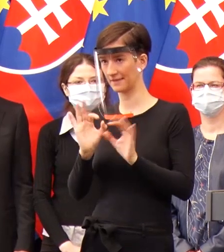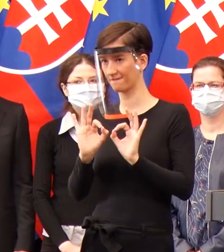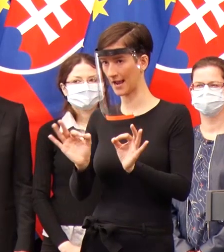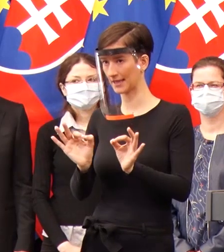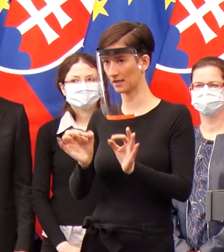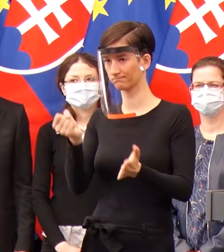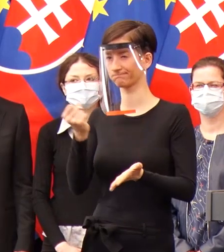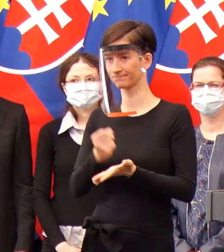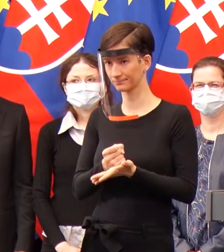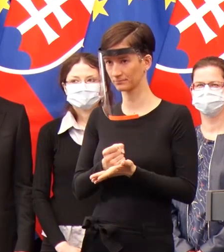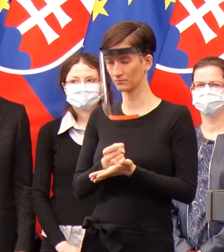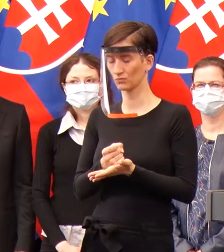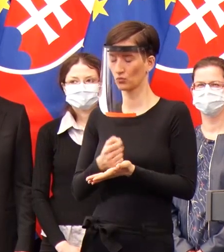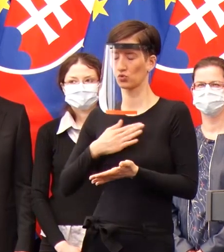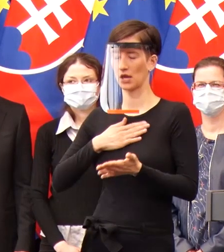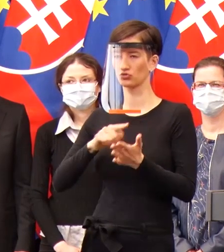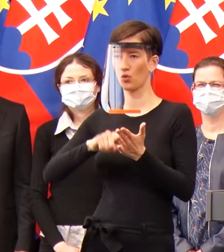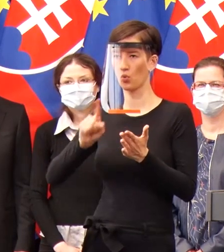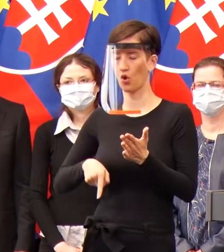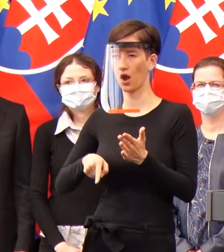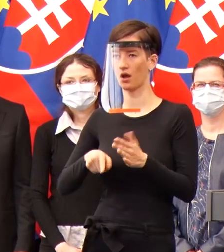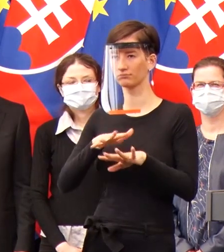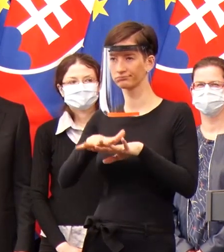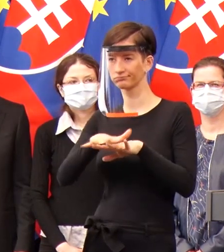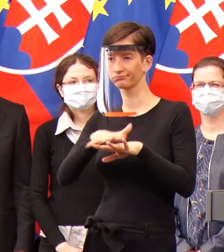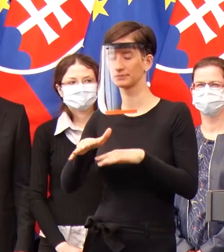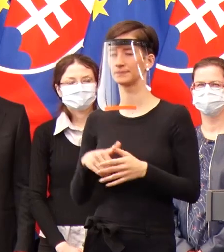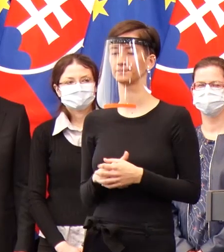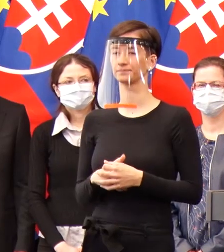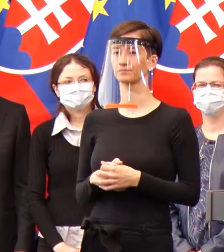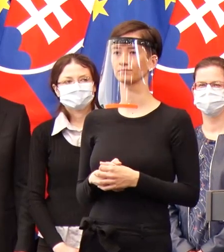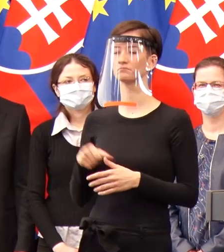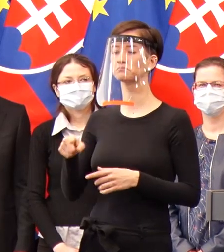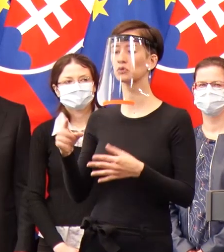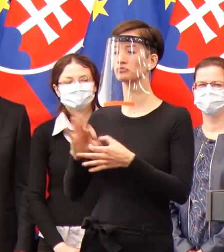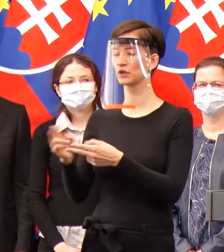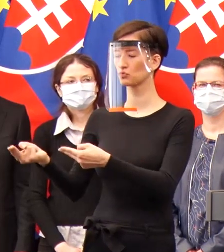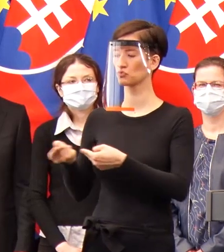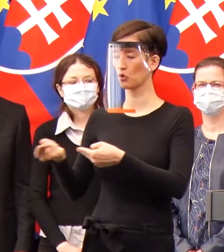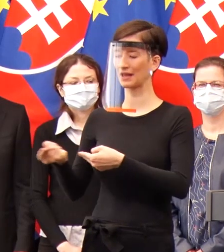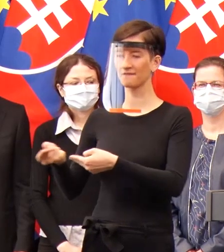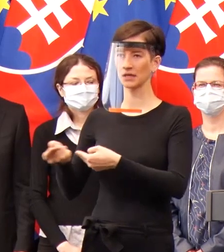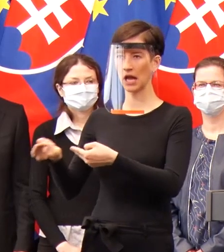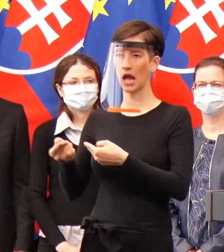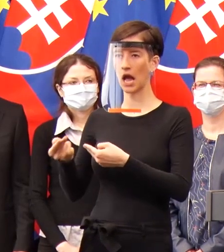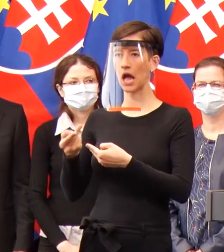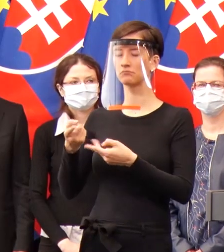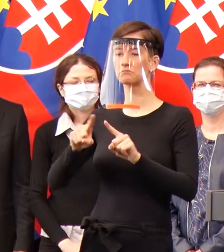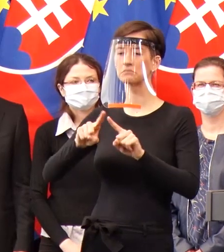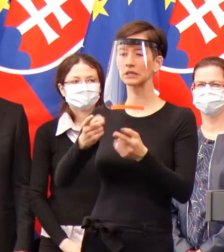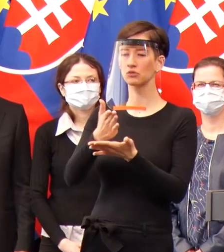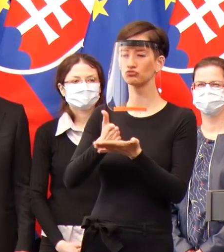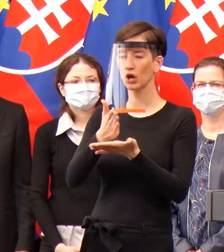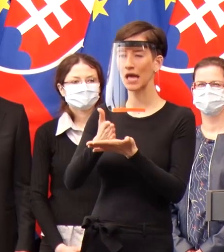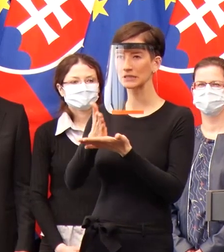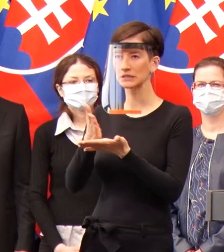problémy s dodávkami toho kritického komponentu, čo sú práve tie primary a próby, ktoré vyrába firma pána